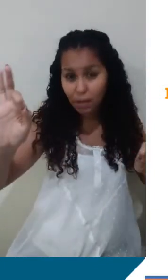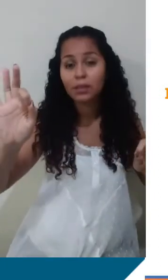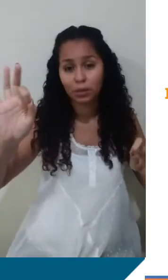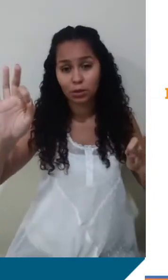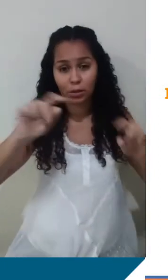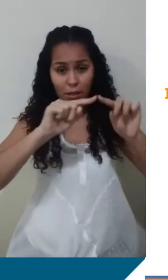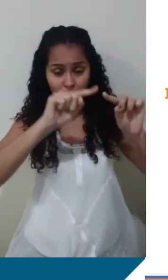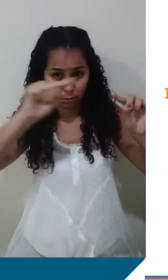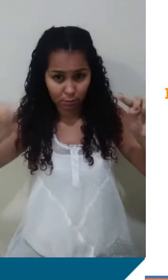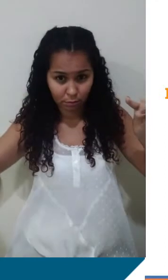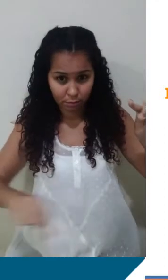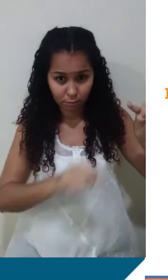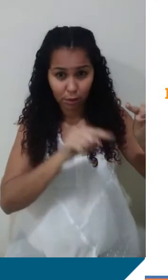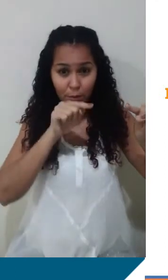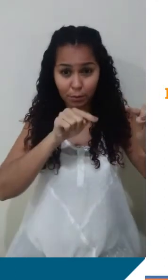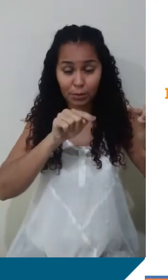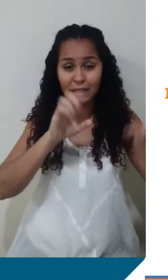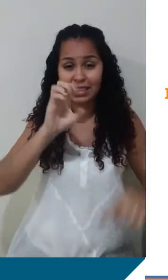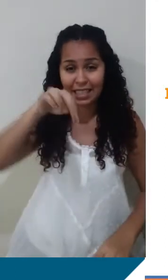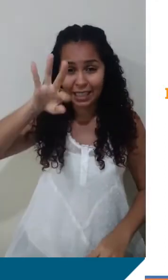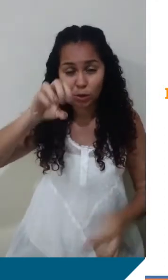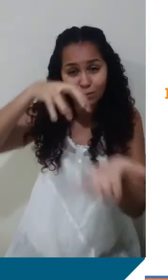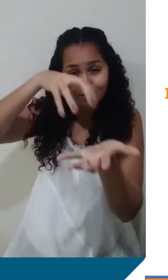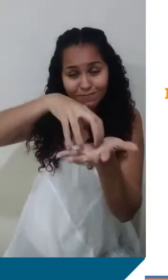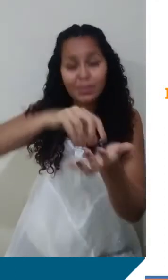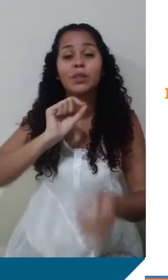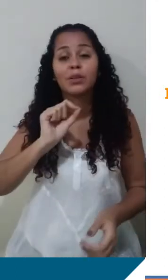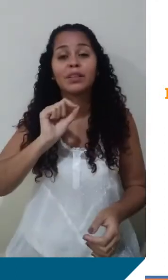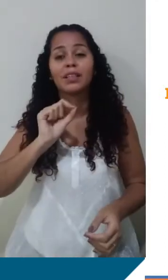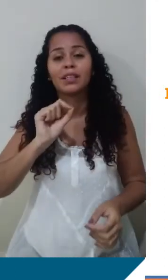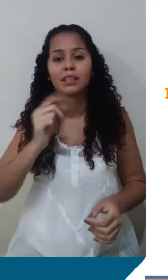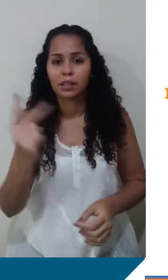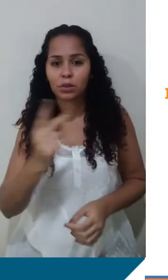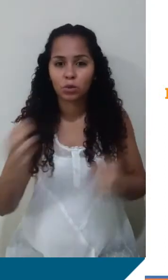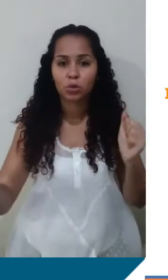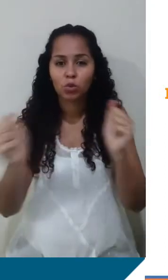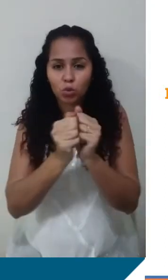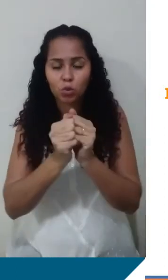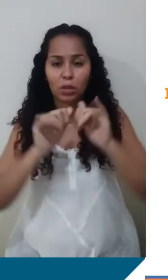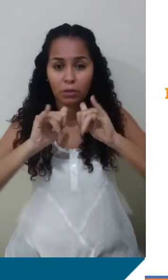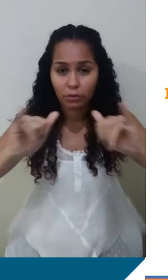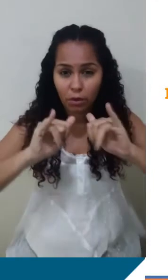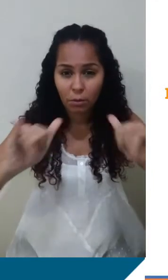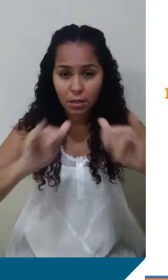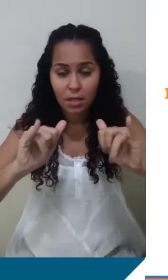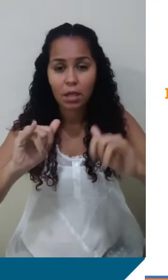o centro de outro corpo. E elas duas juntas, desculpa, essas informações todas juntas, elas trazem para a gente